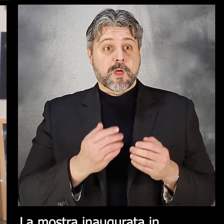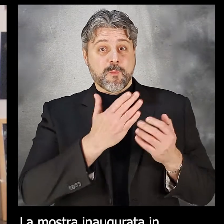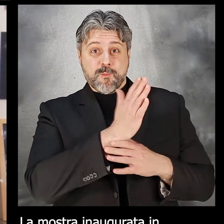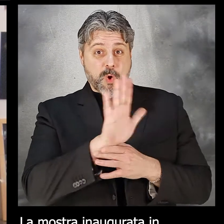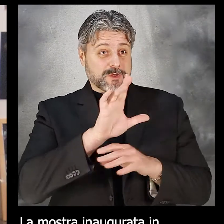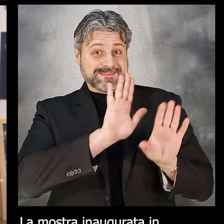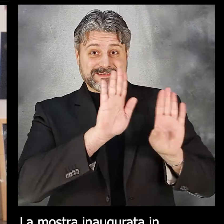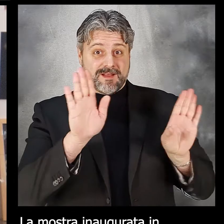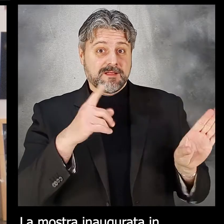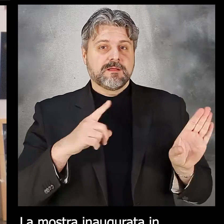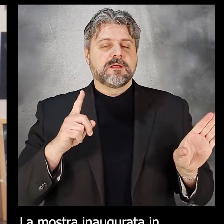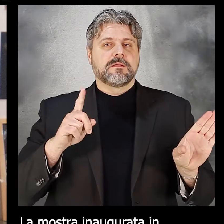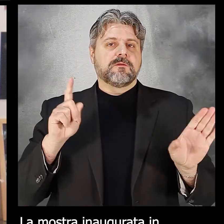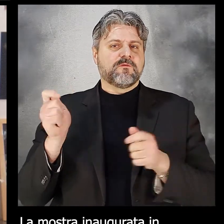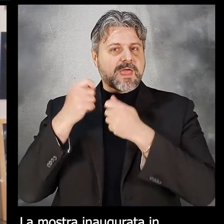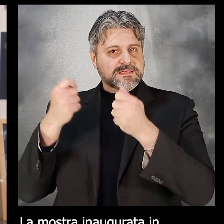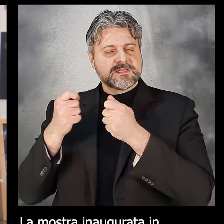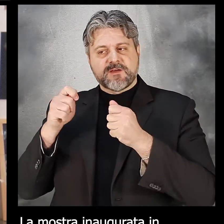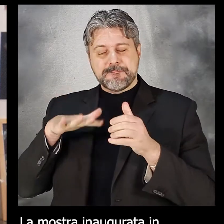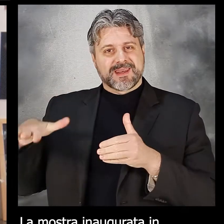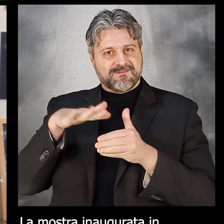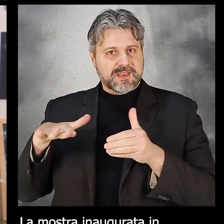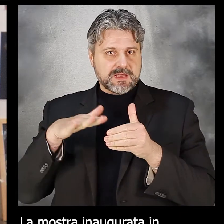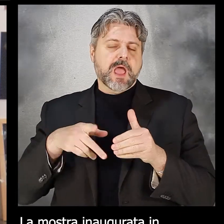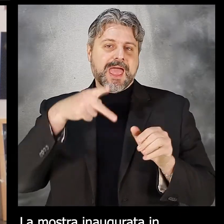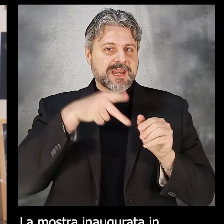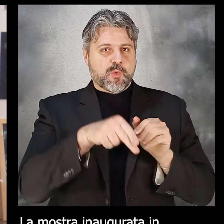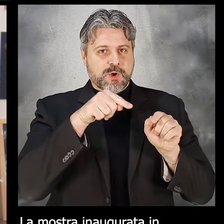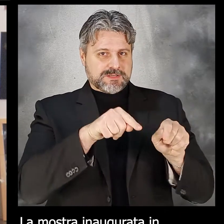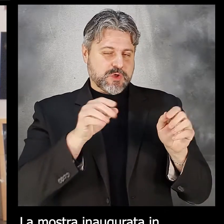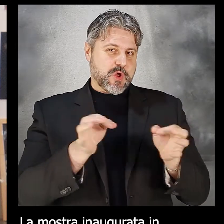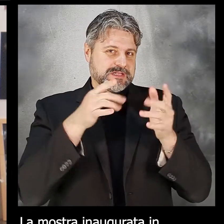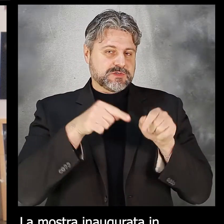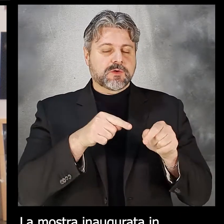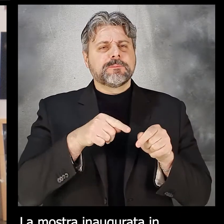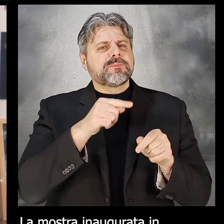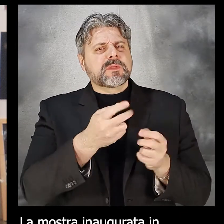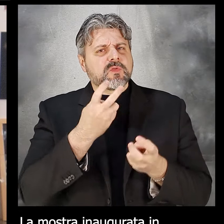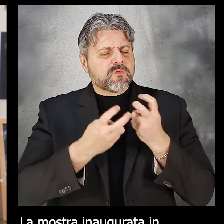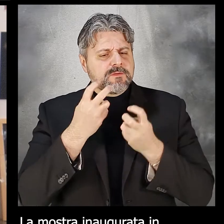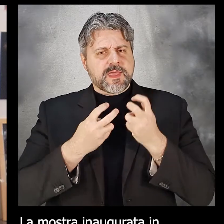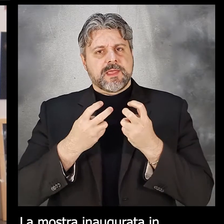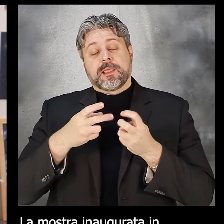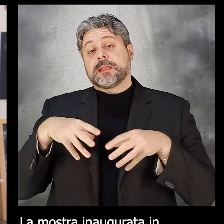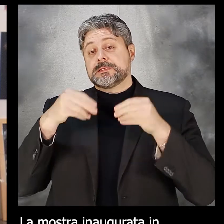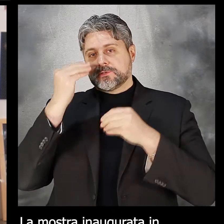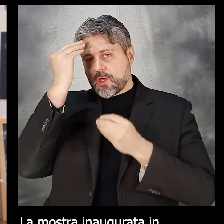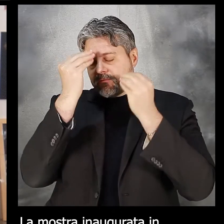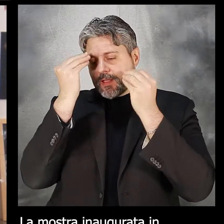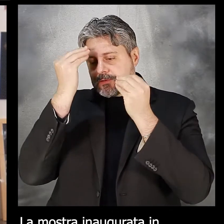mostra, inaugurata in occasione del Festival delle Periferie, prende forma da una